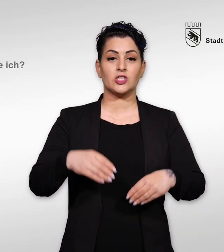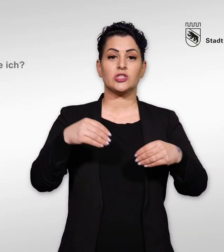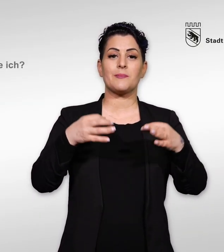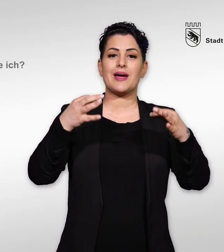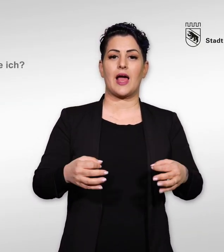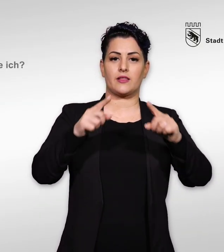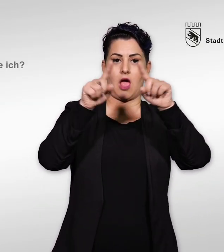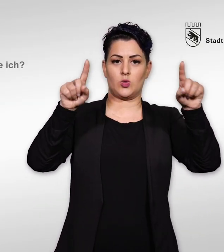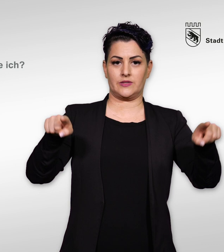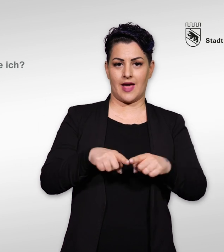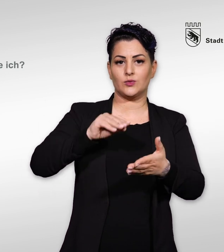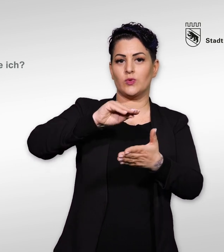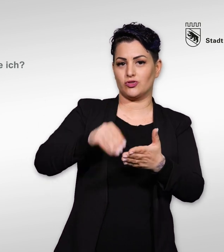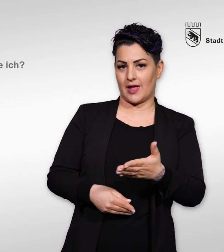Sechstens, Stimmrechtsausweis unterschreiben.